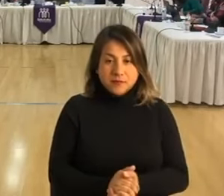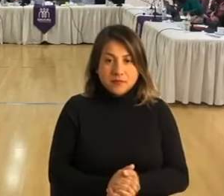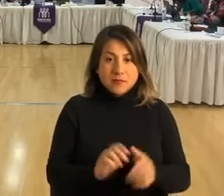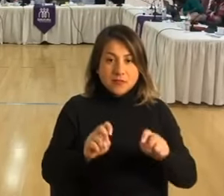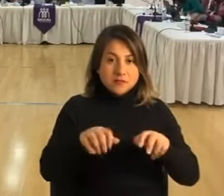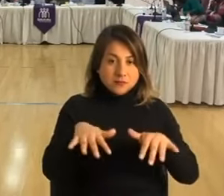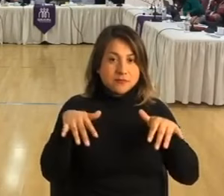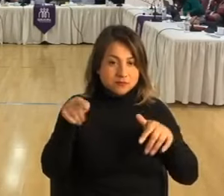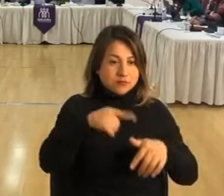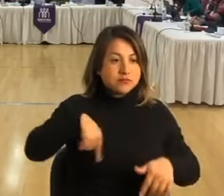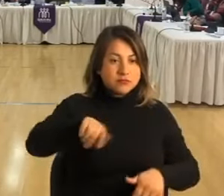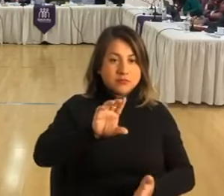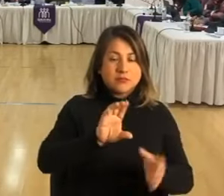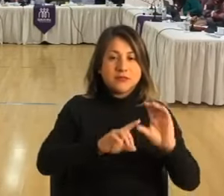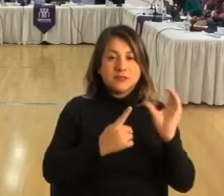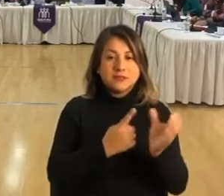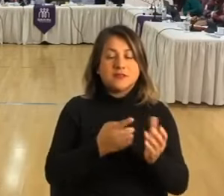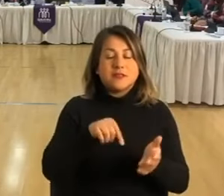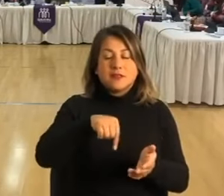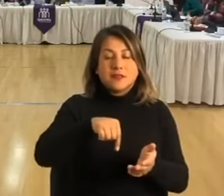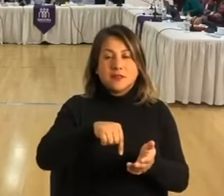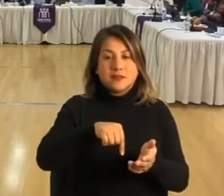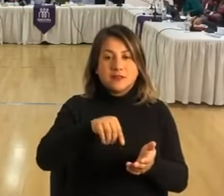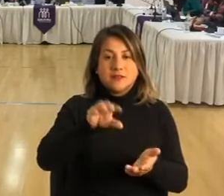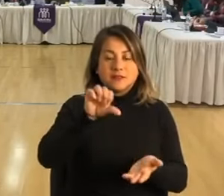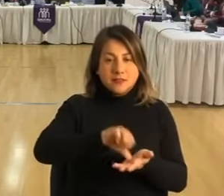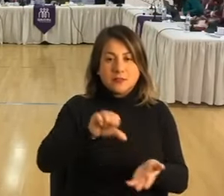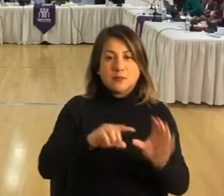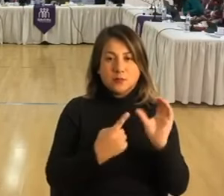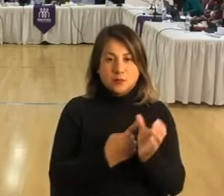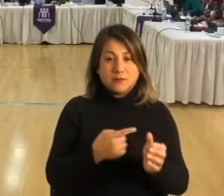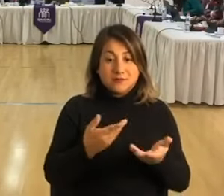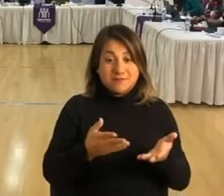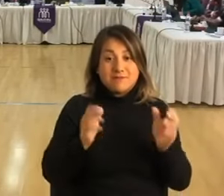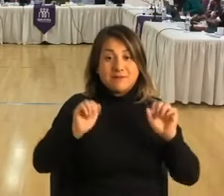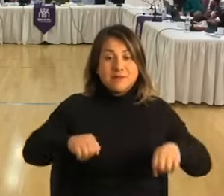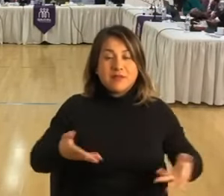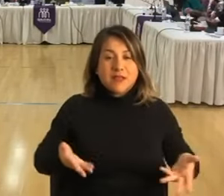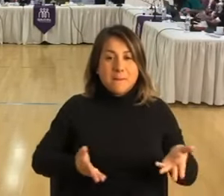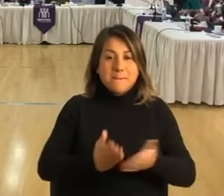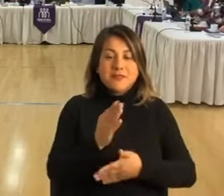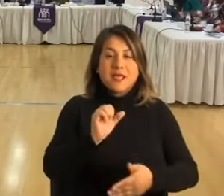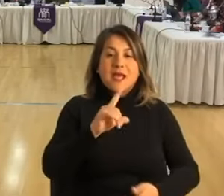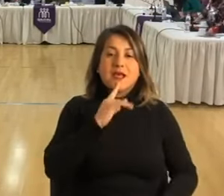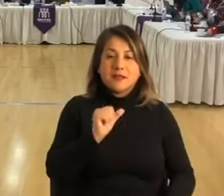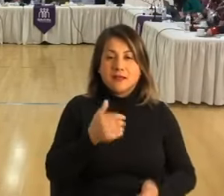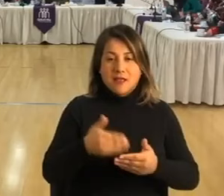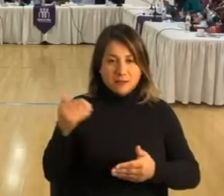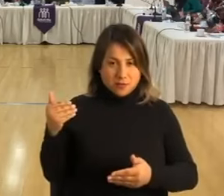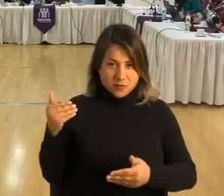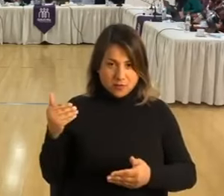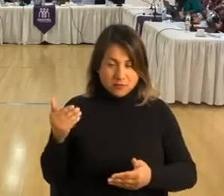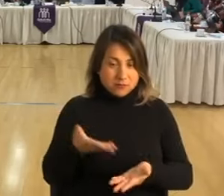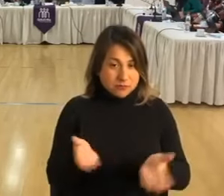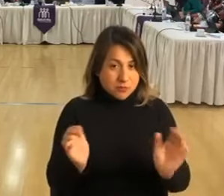este centro cultural. Se inicia la sesión. Aprobación, actas anteriores.